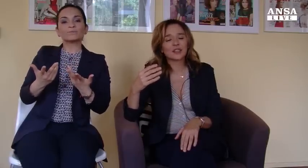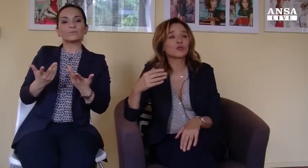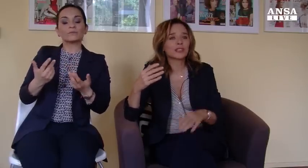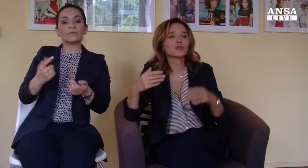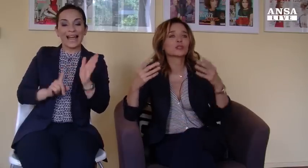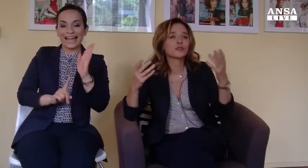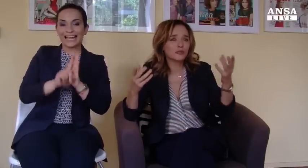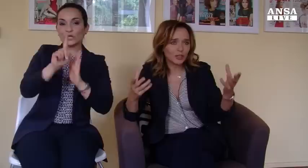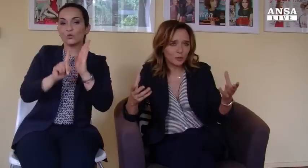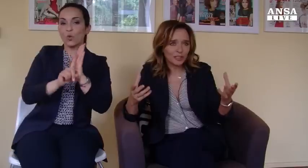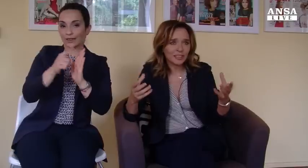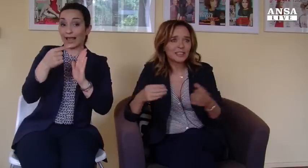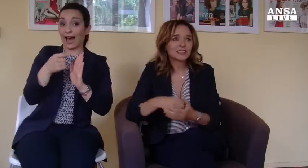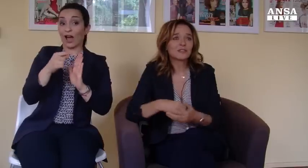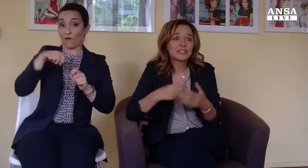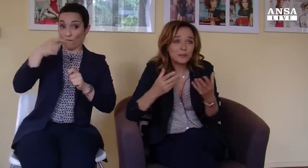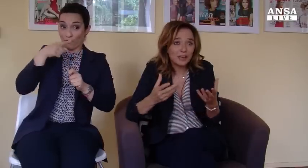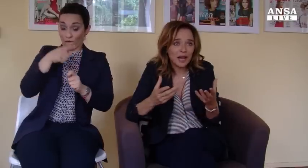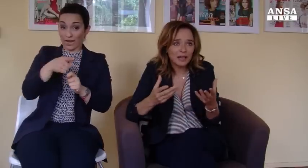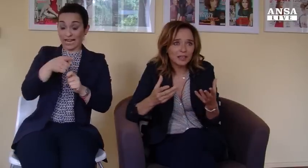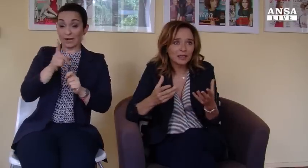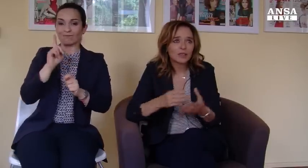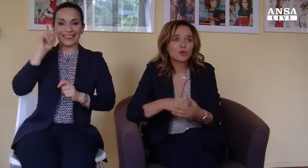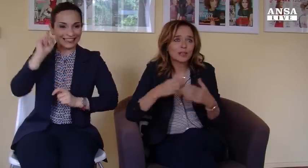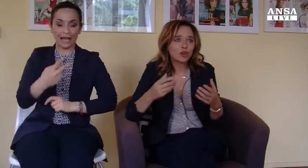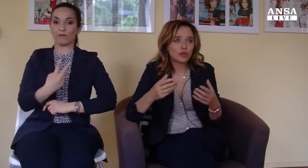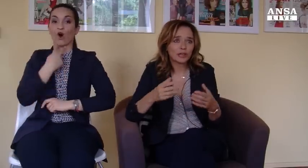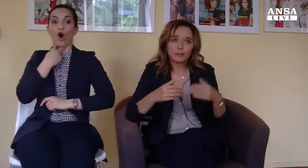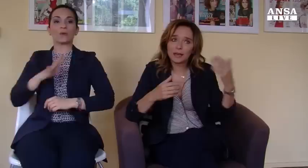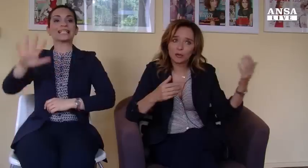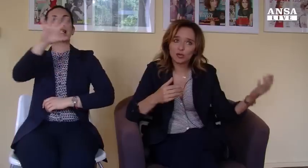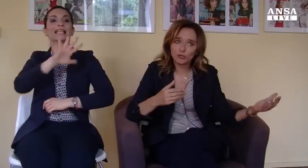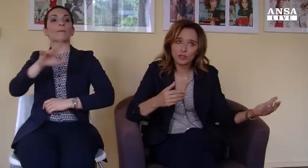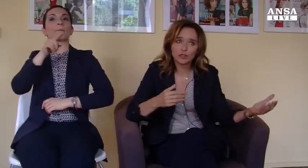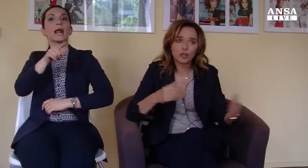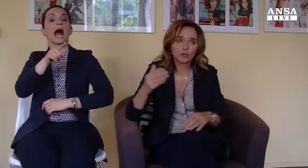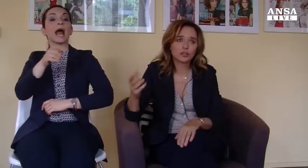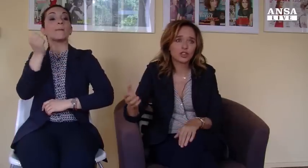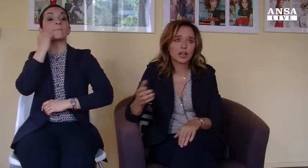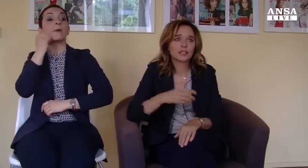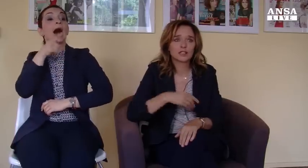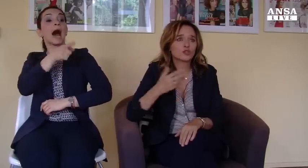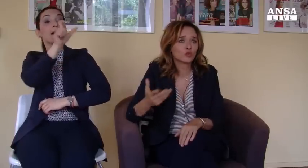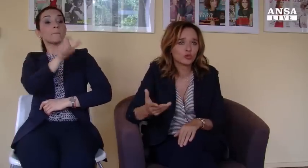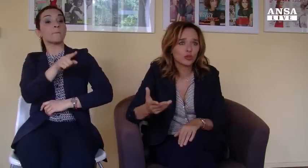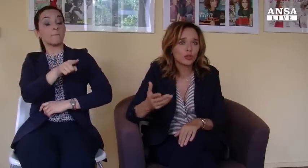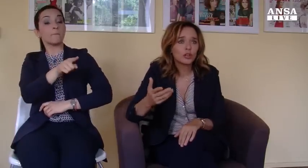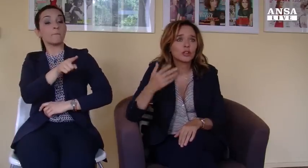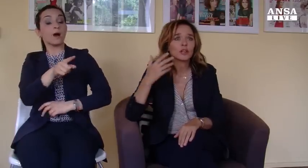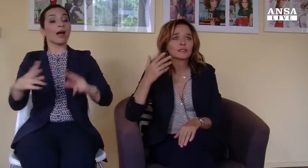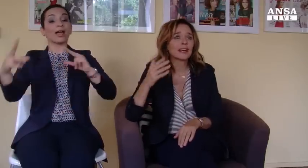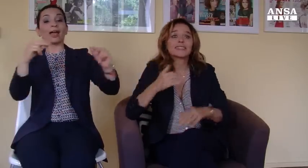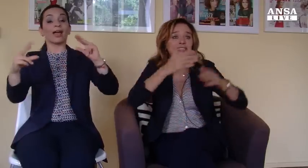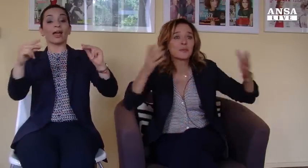il risultato nel film deve sembrare una donna che parla con suo figlio che ha 15 anni, che è sordo,